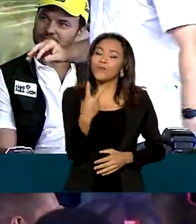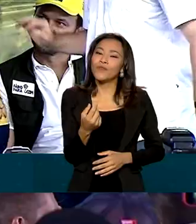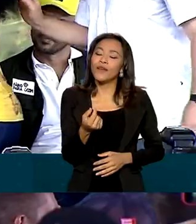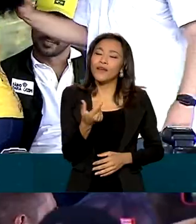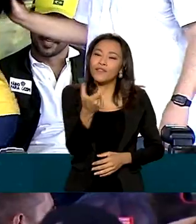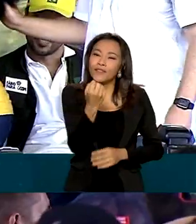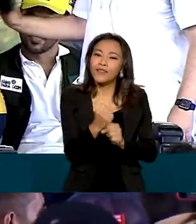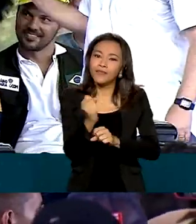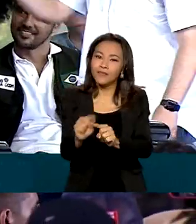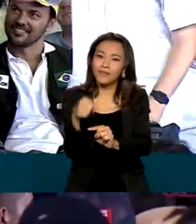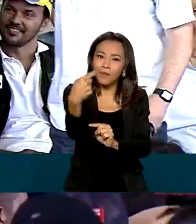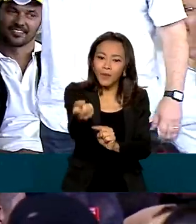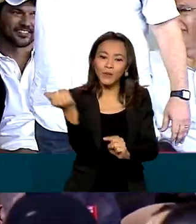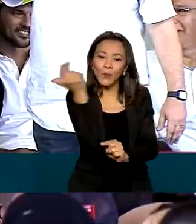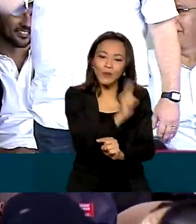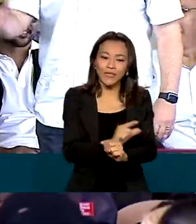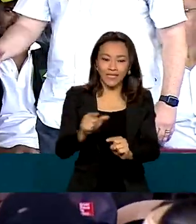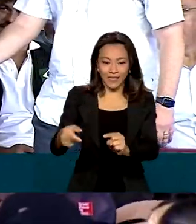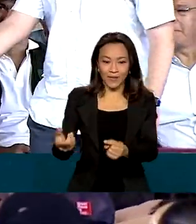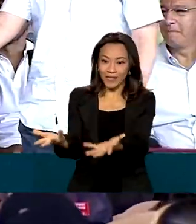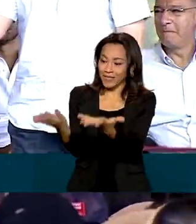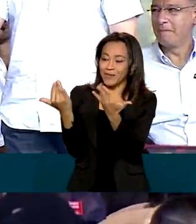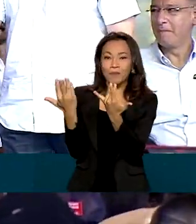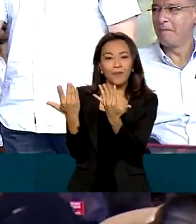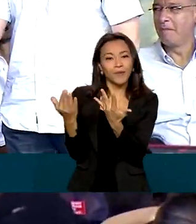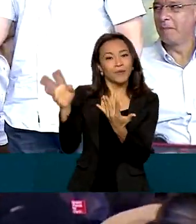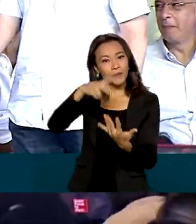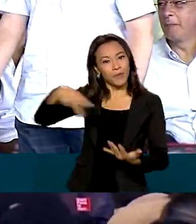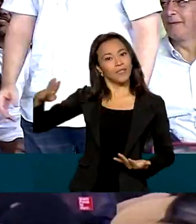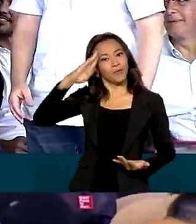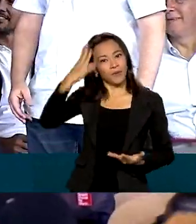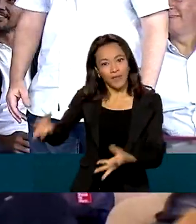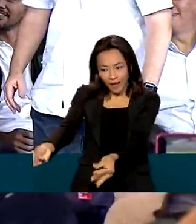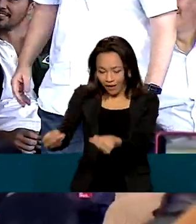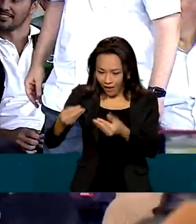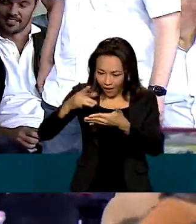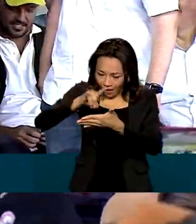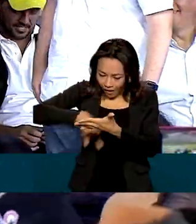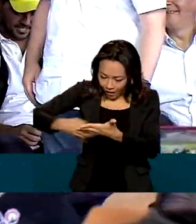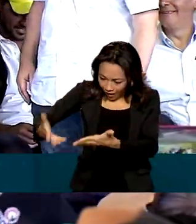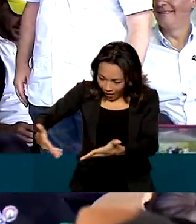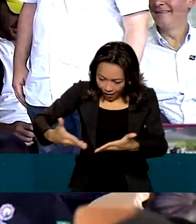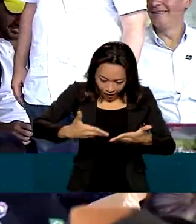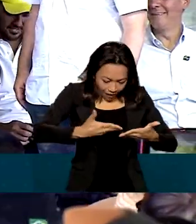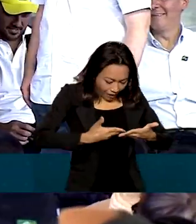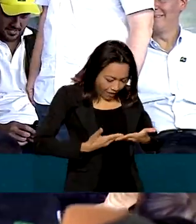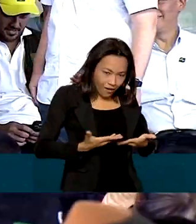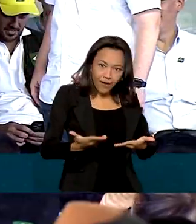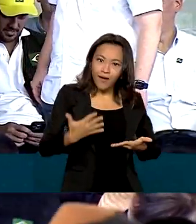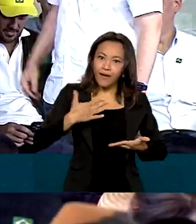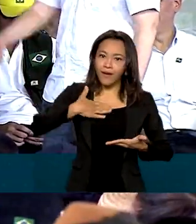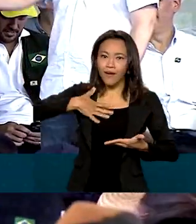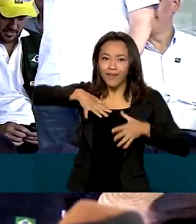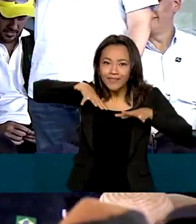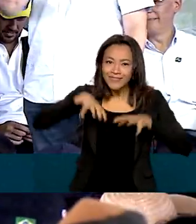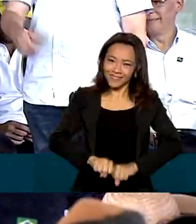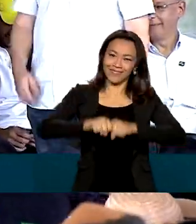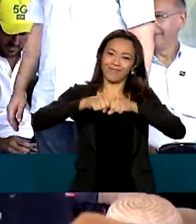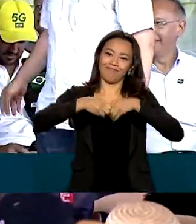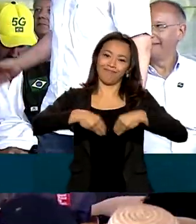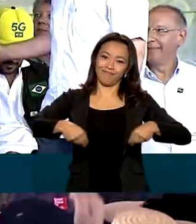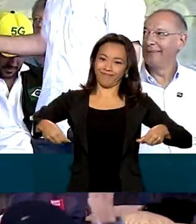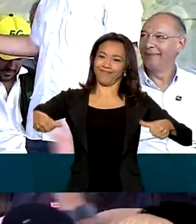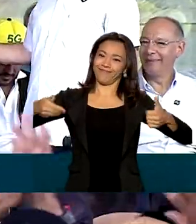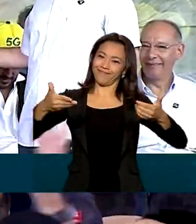ele ganhou das mãos do presidente Jair Bolsonaro o título que transfere o imóvel rural ao assentado da reforma